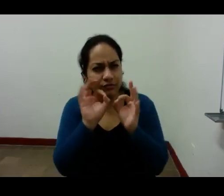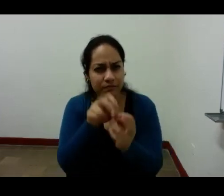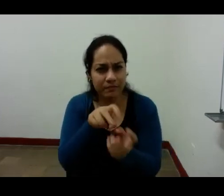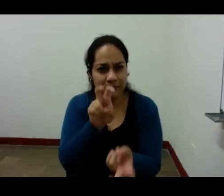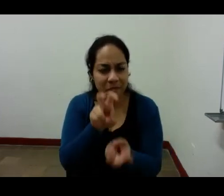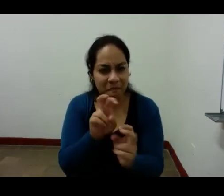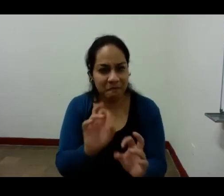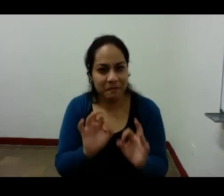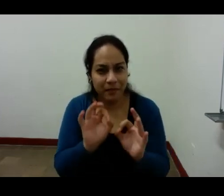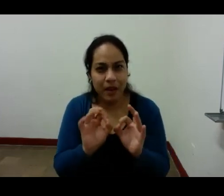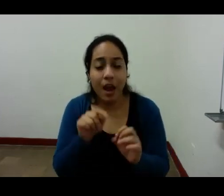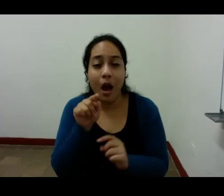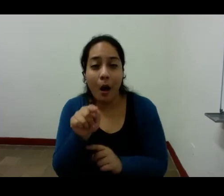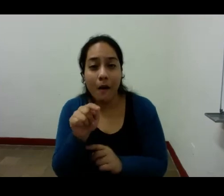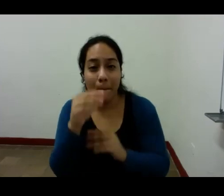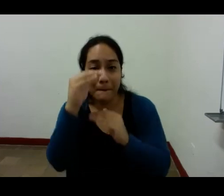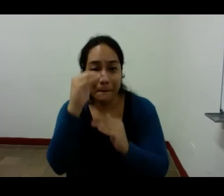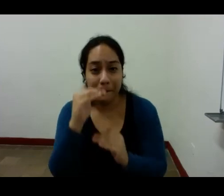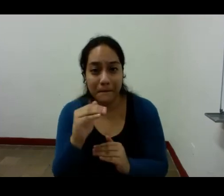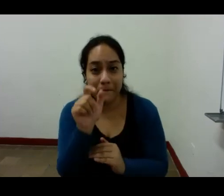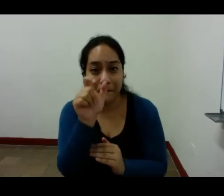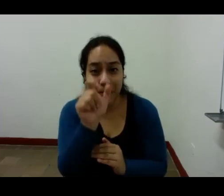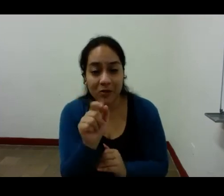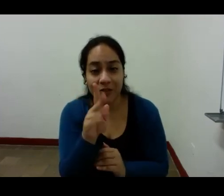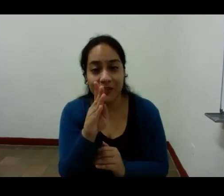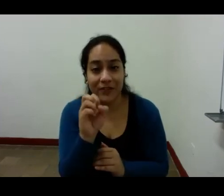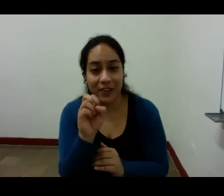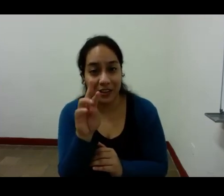aquí está fernando peso va entero